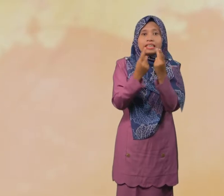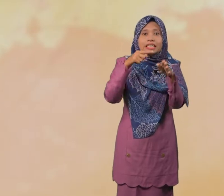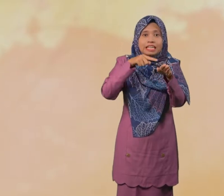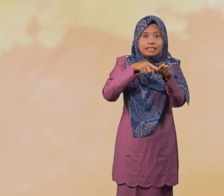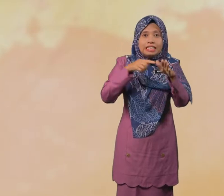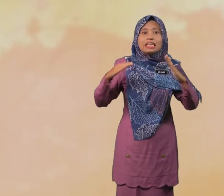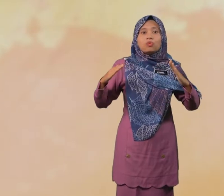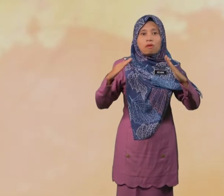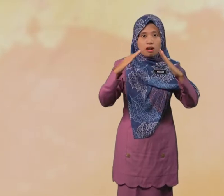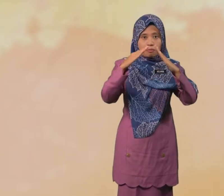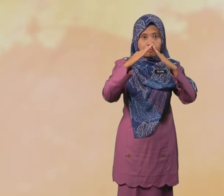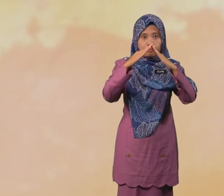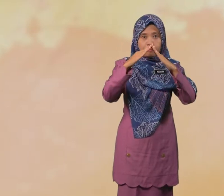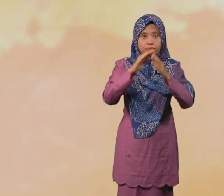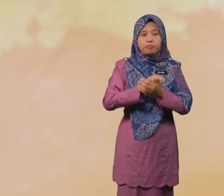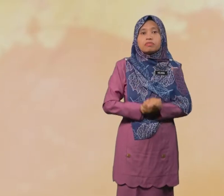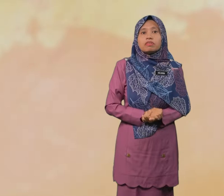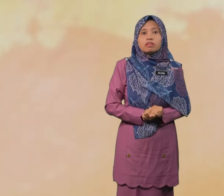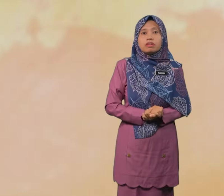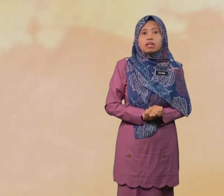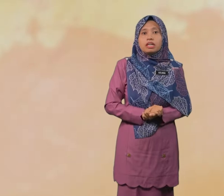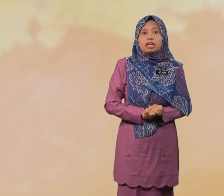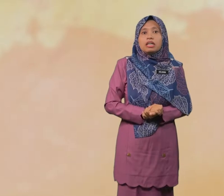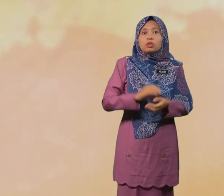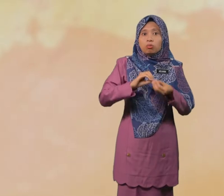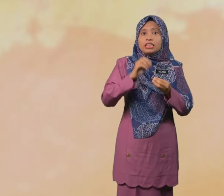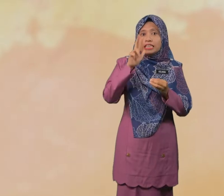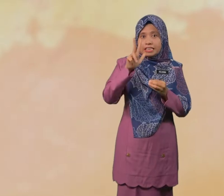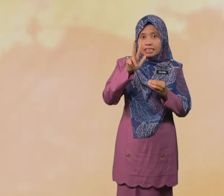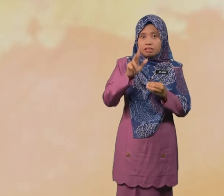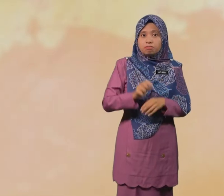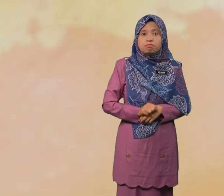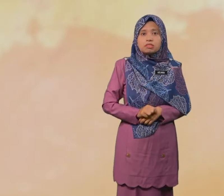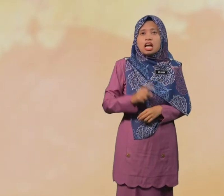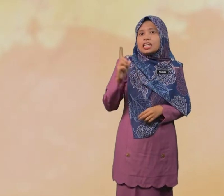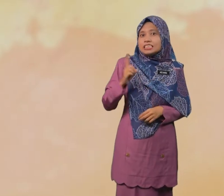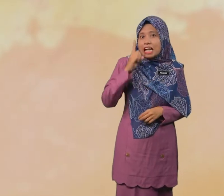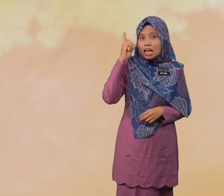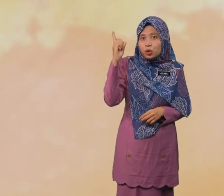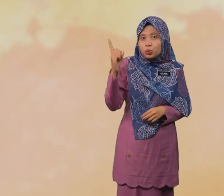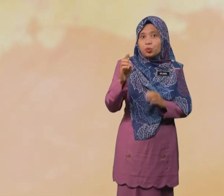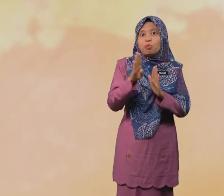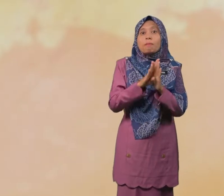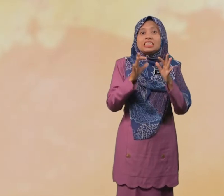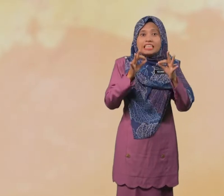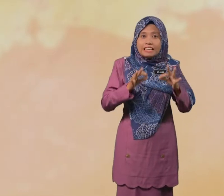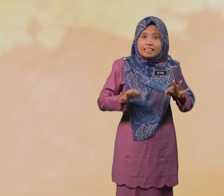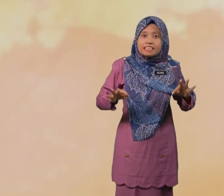Di rumah Nombor Tiga Selalu Bercerita